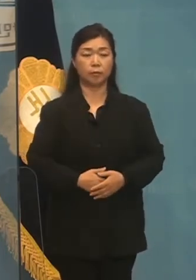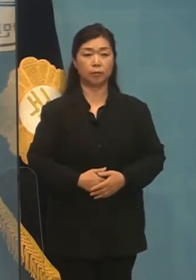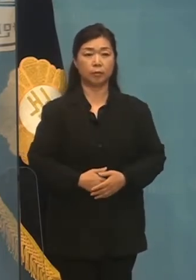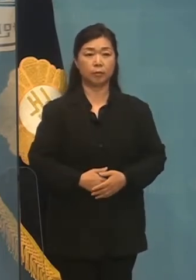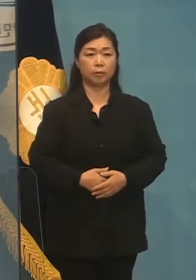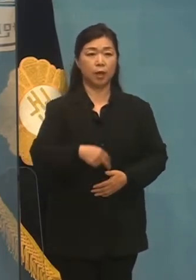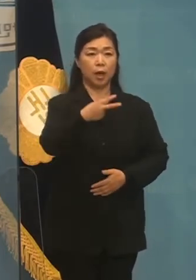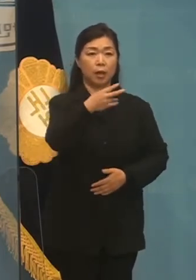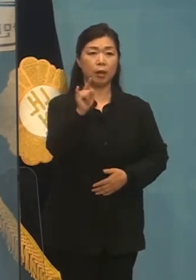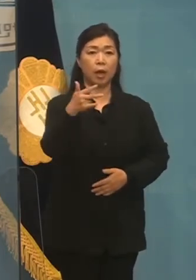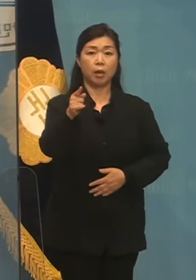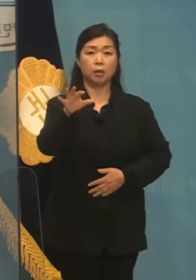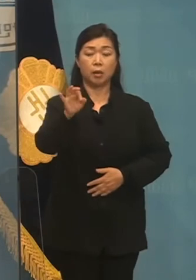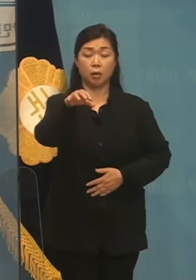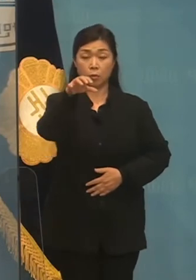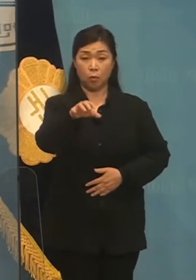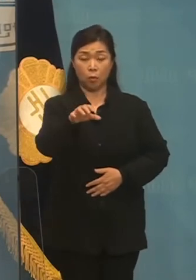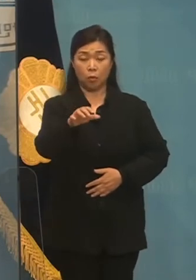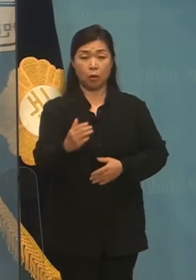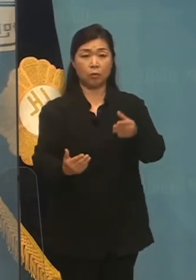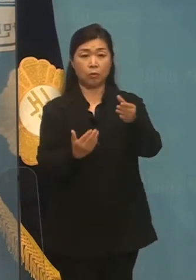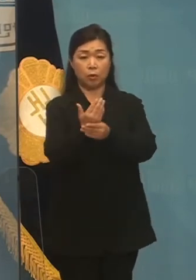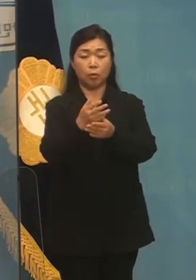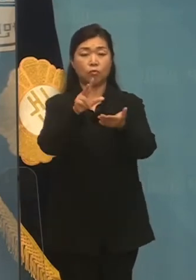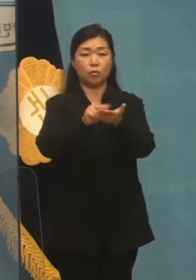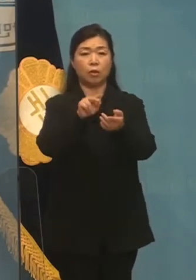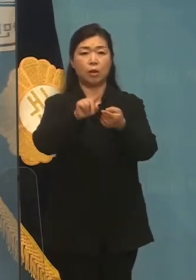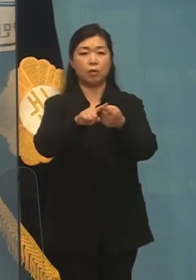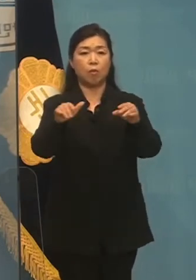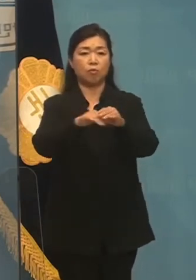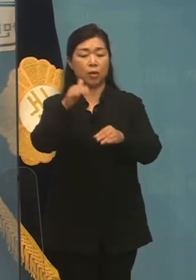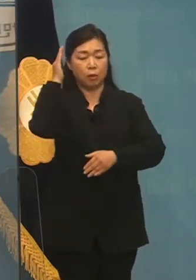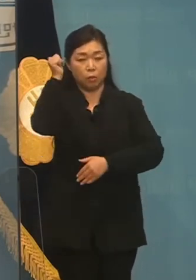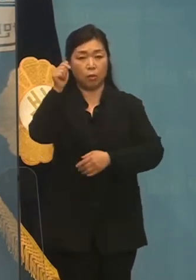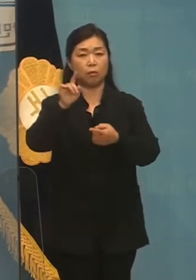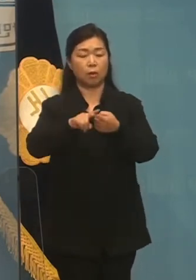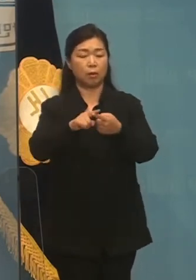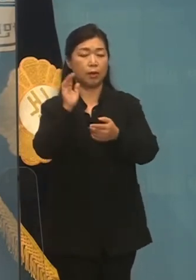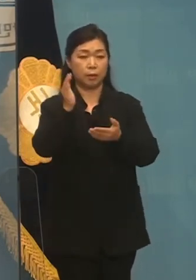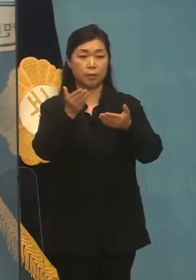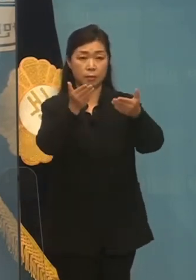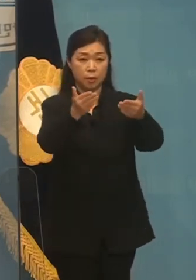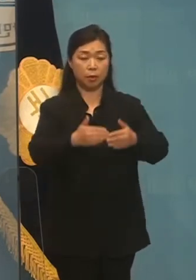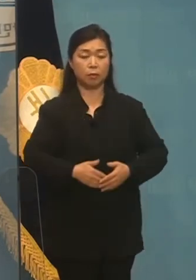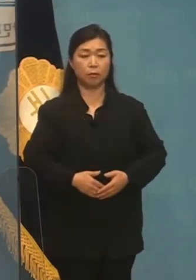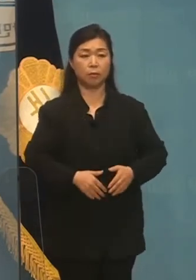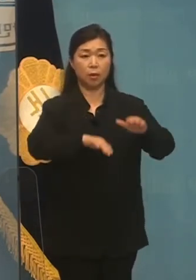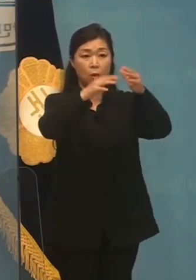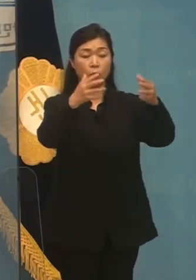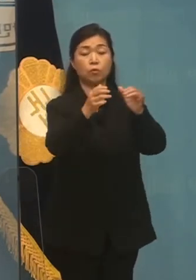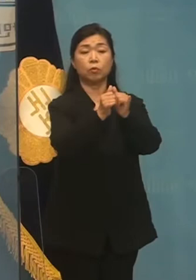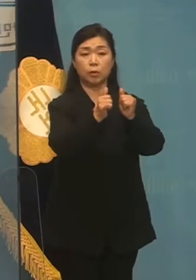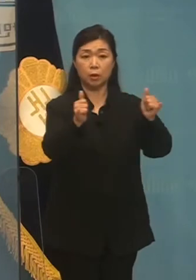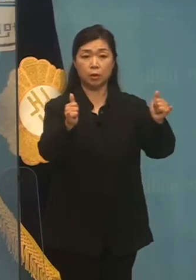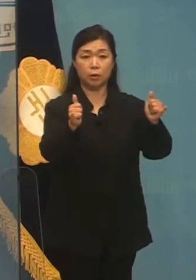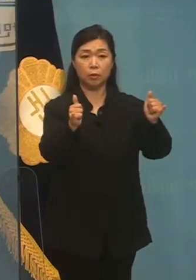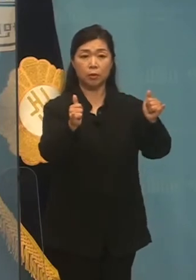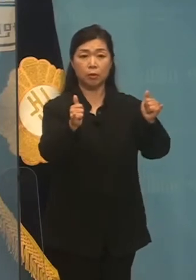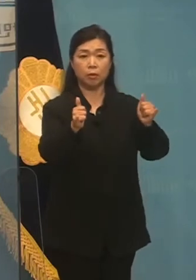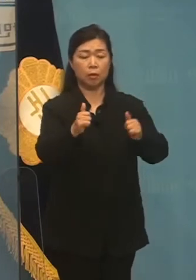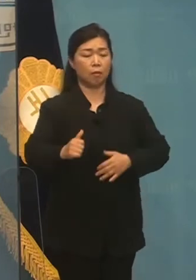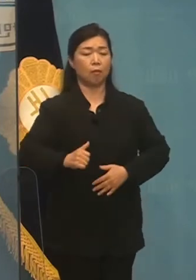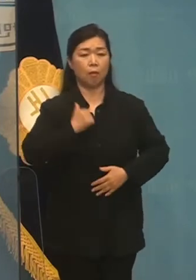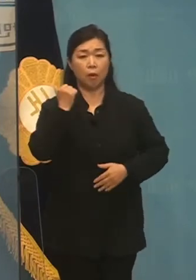대장동 게이트에 대한 문재인 대통령 발언 관련 논평입니다. 온 국민의